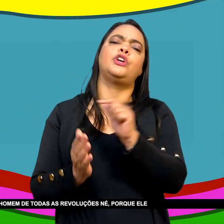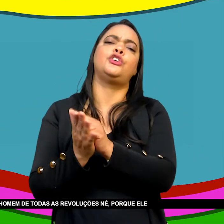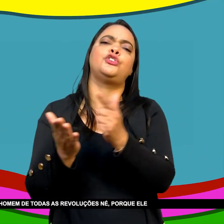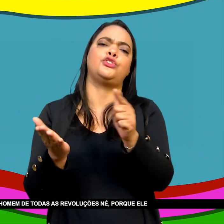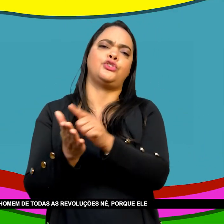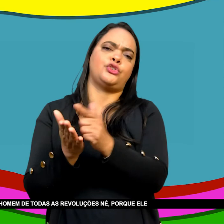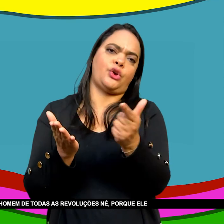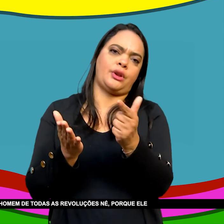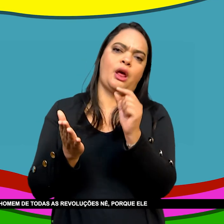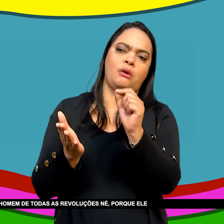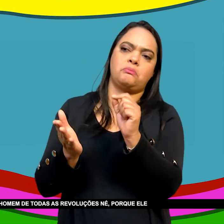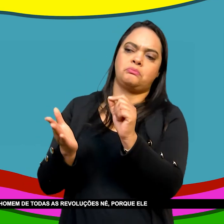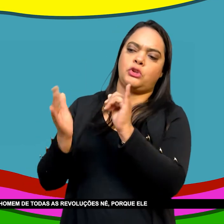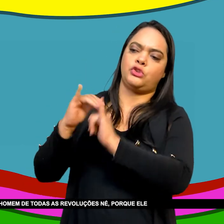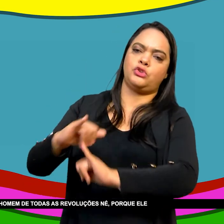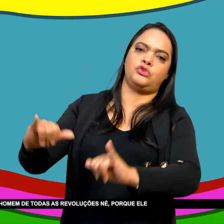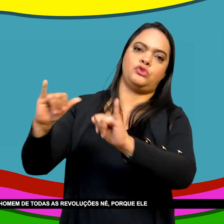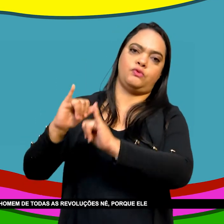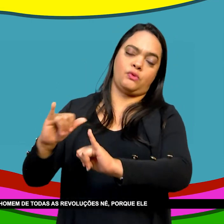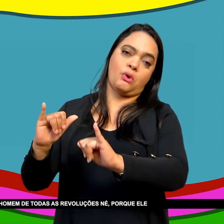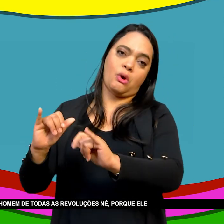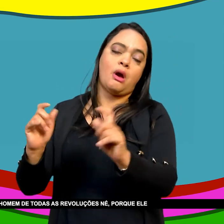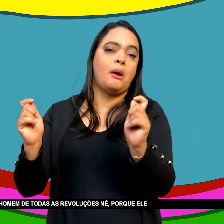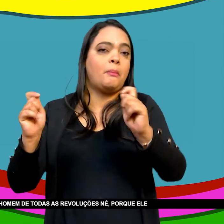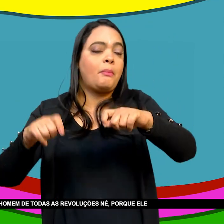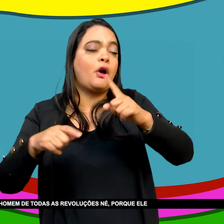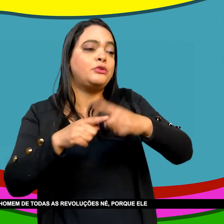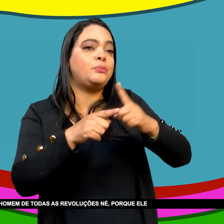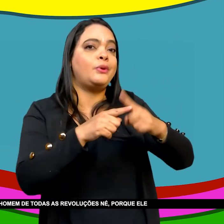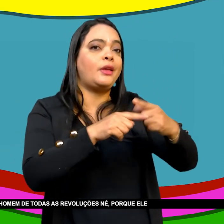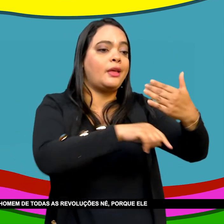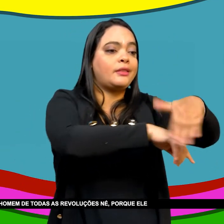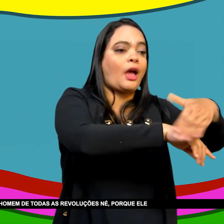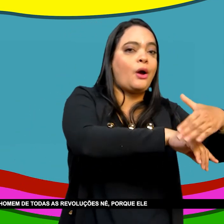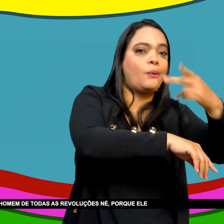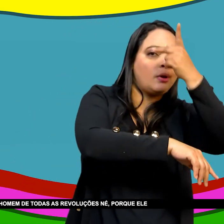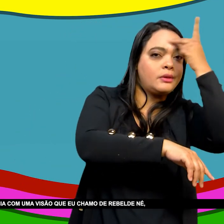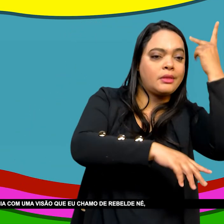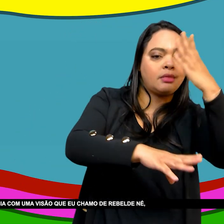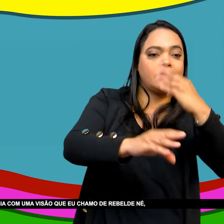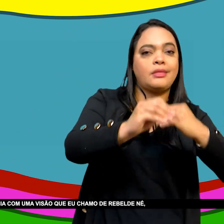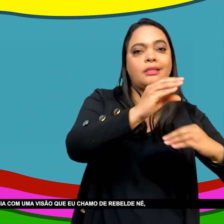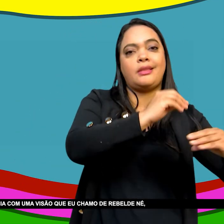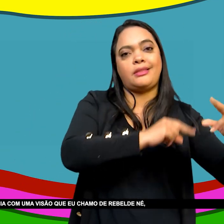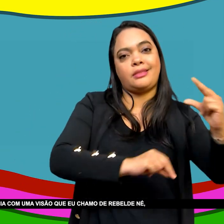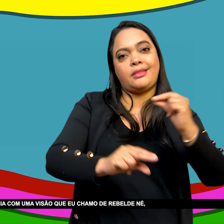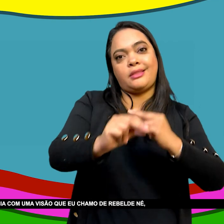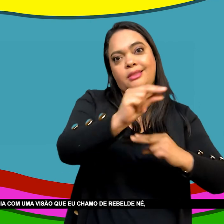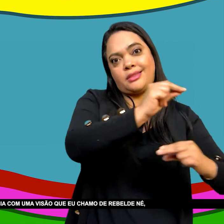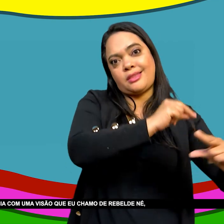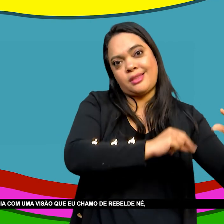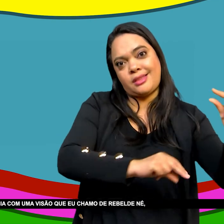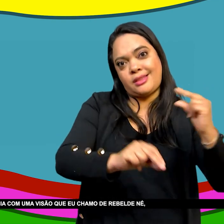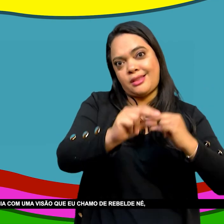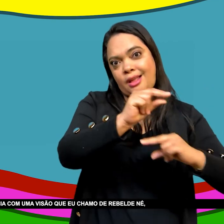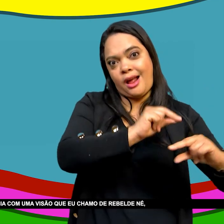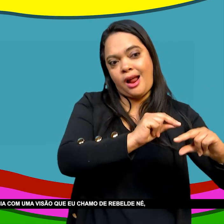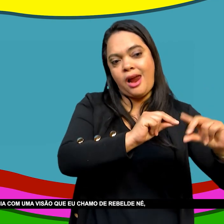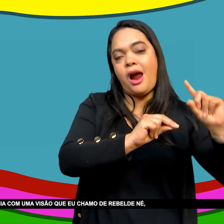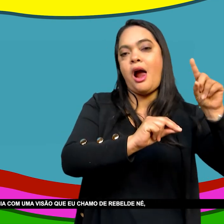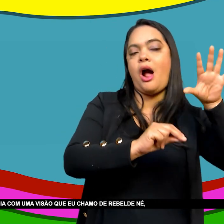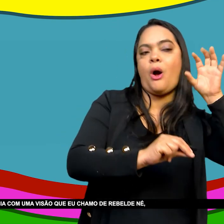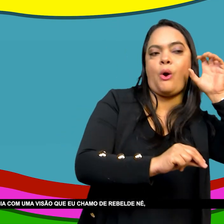E que ele na época Era conhecido Como o homem De todas as revoluções Porque ele participou Justamente Desse processo De